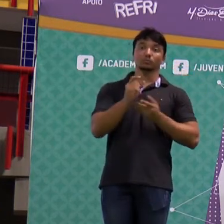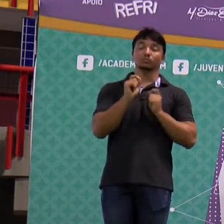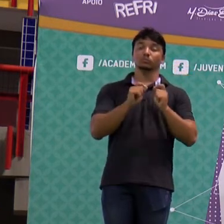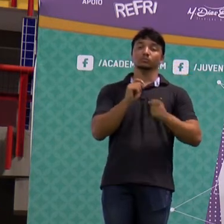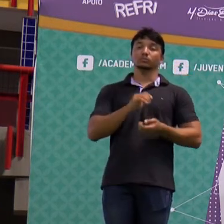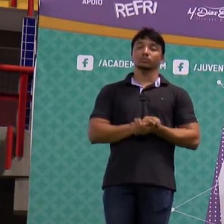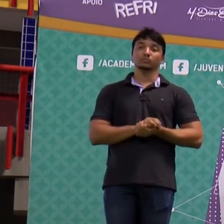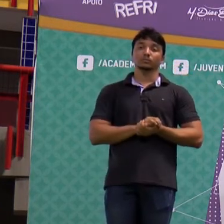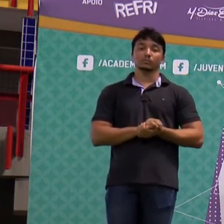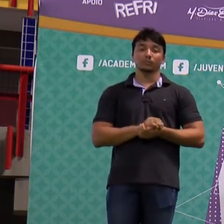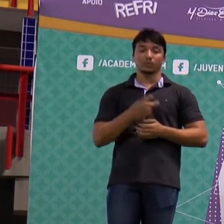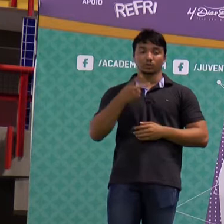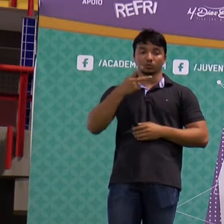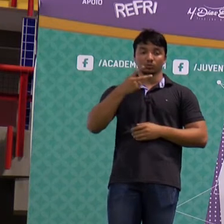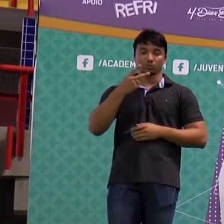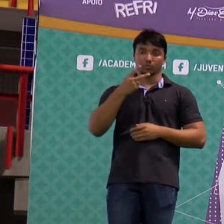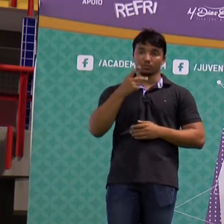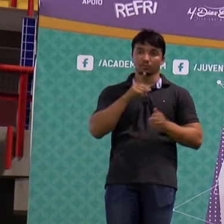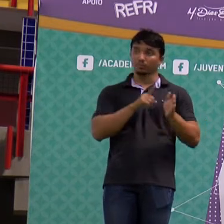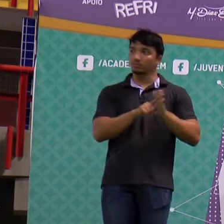por favor, com a segunda questão.